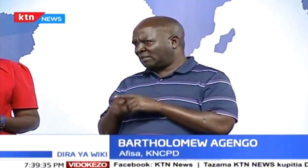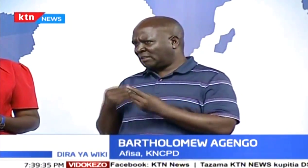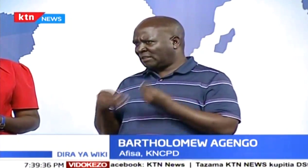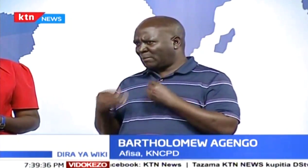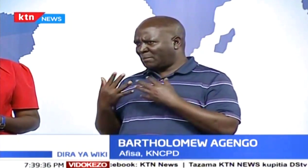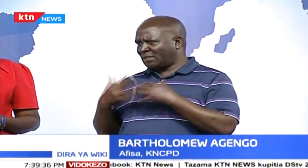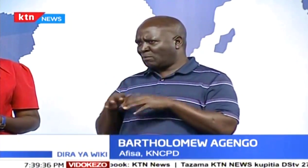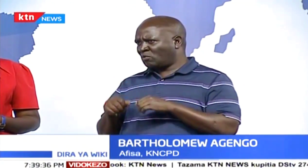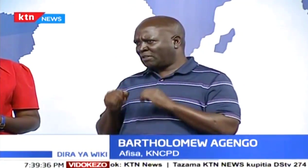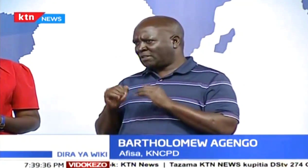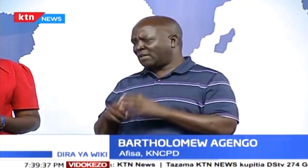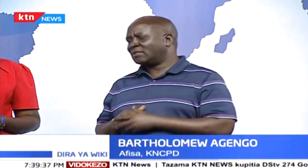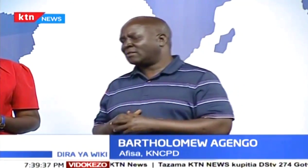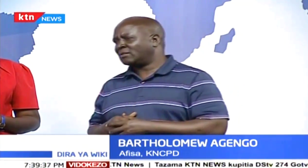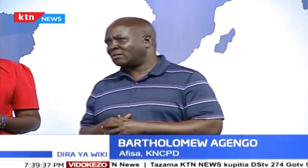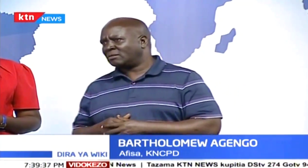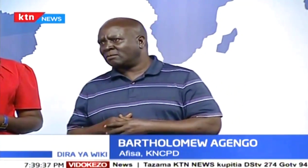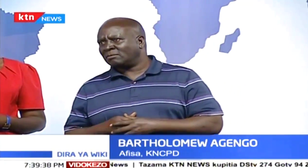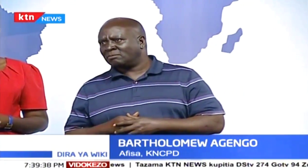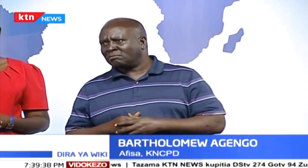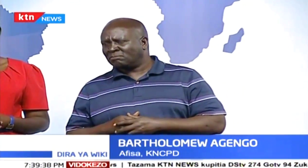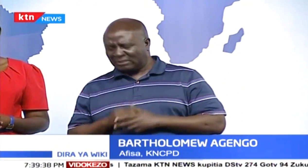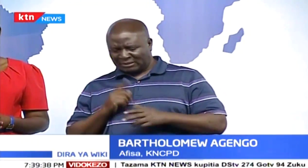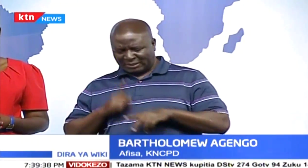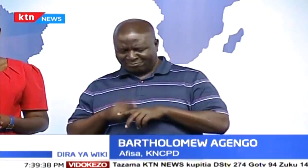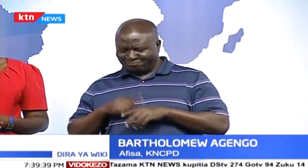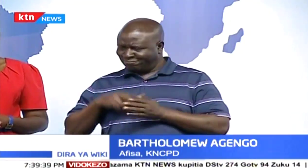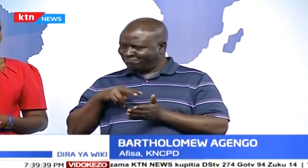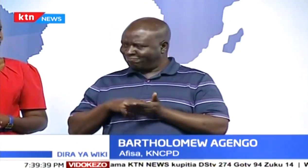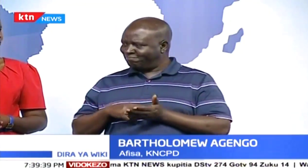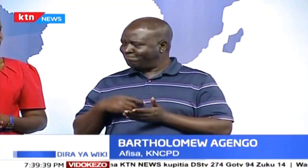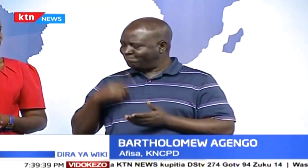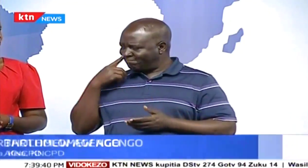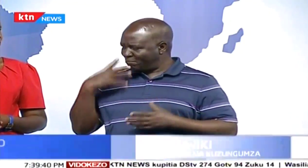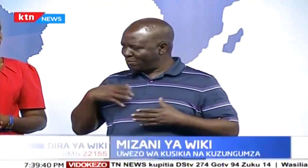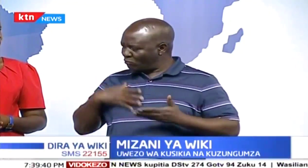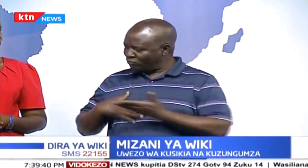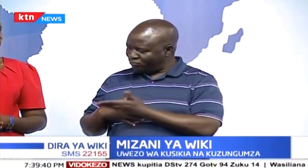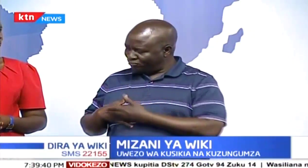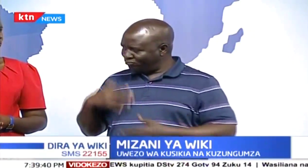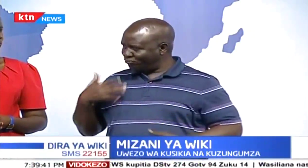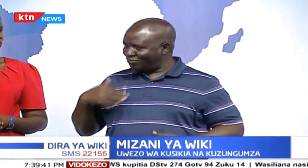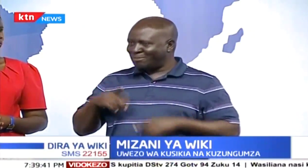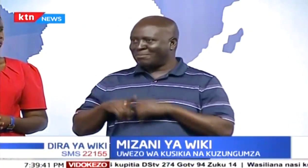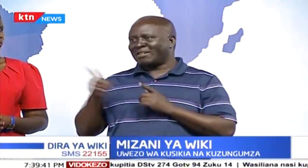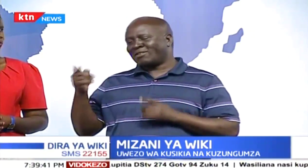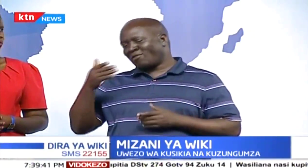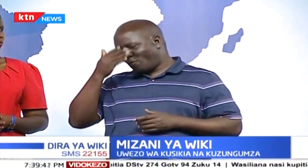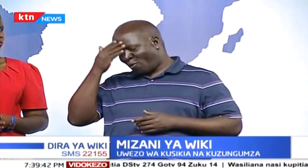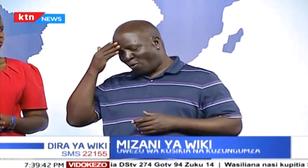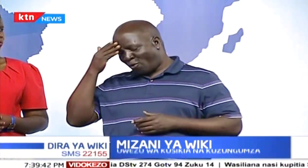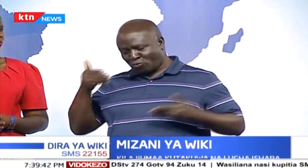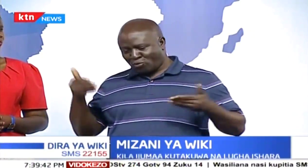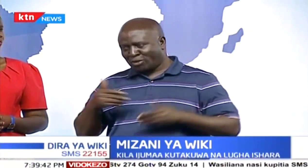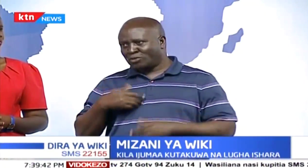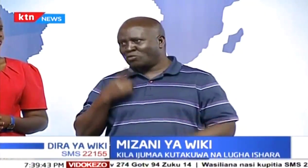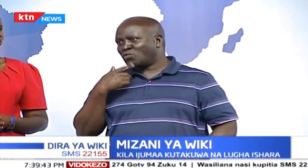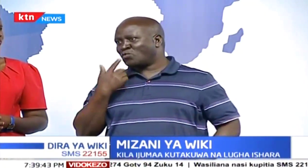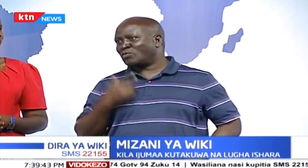Nafanya kazi na shirika la National Council for Persons with Disabilities. Na